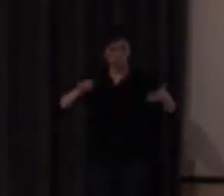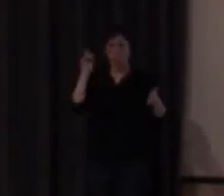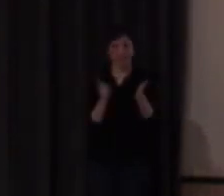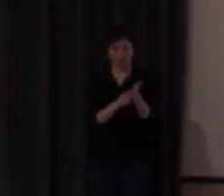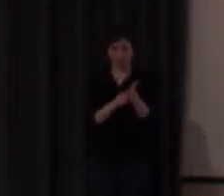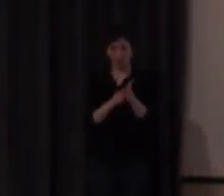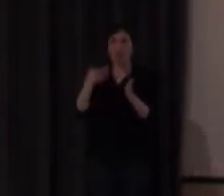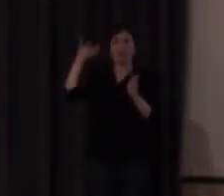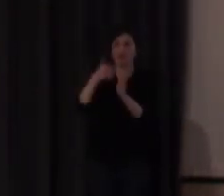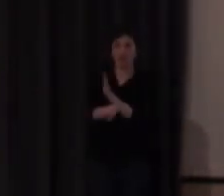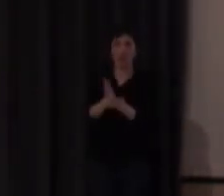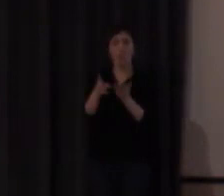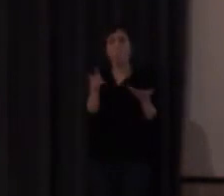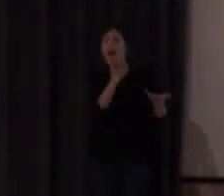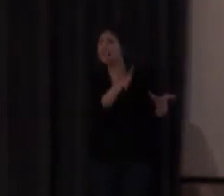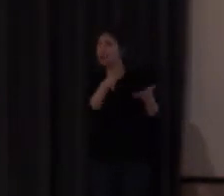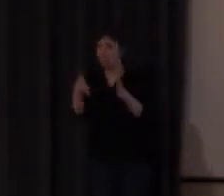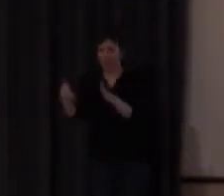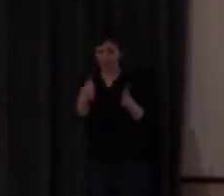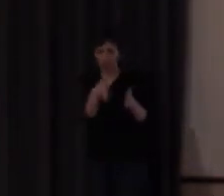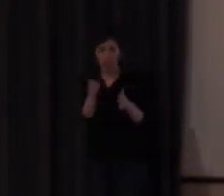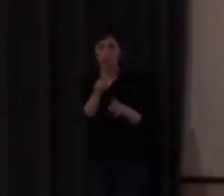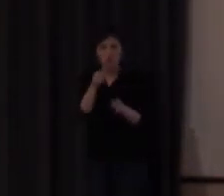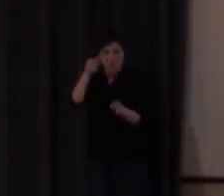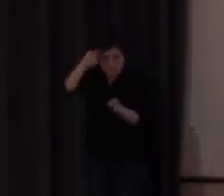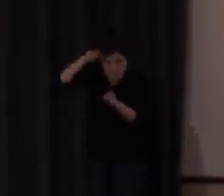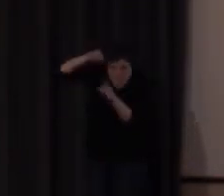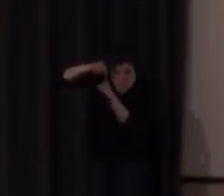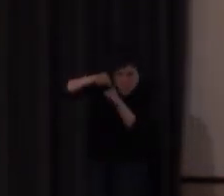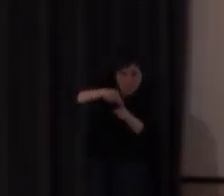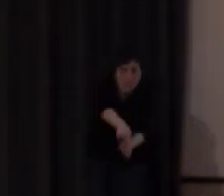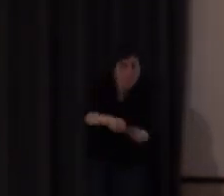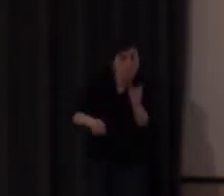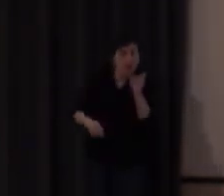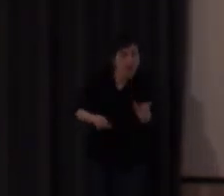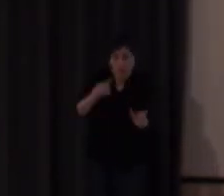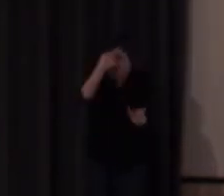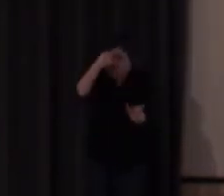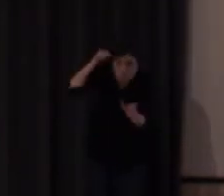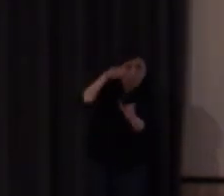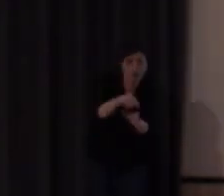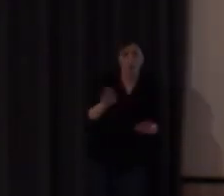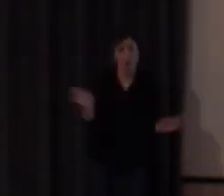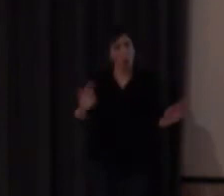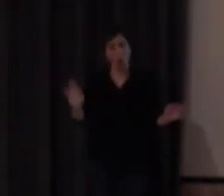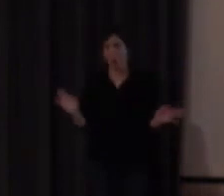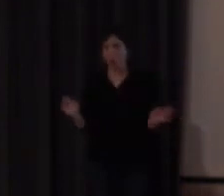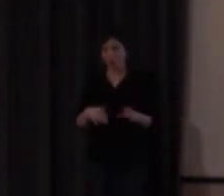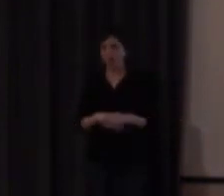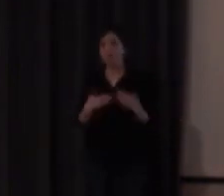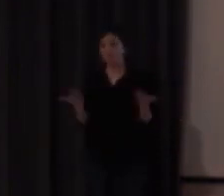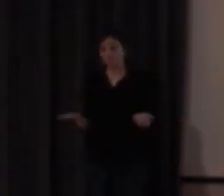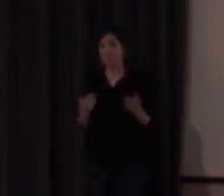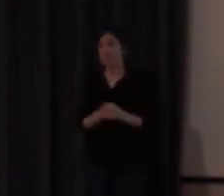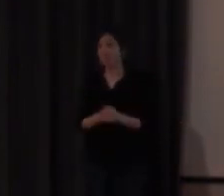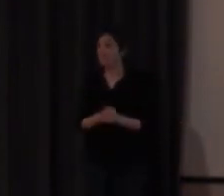de decir bueno me estoy enterando de que va y no me estoy centrando de ninguna manera en palabras sueltas ¿de acuerdo? bien ocurre